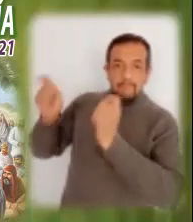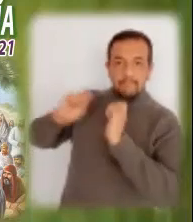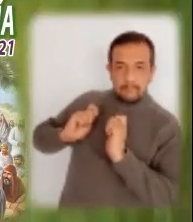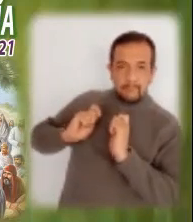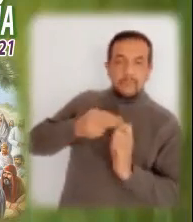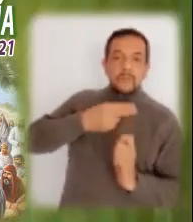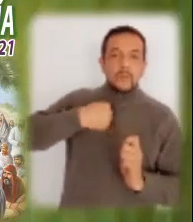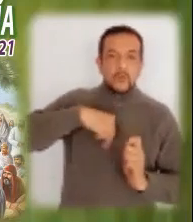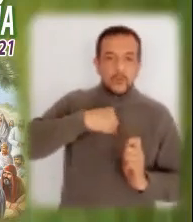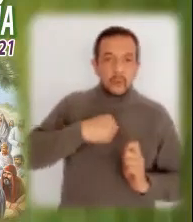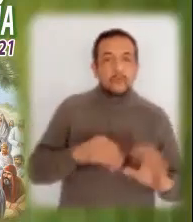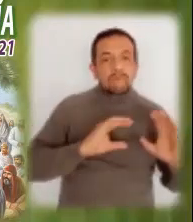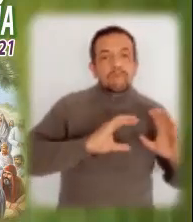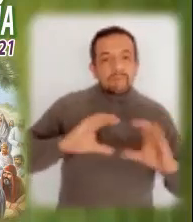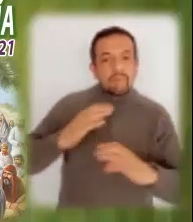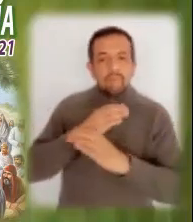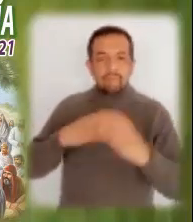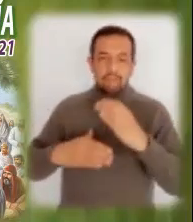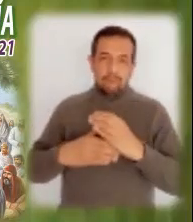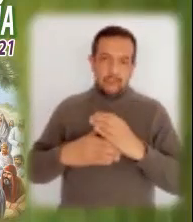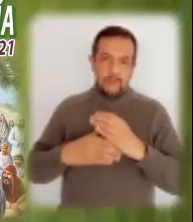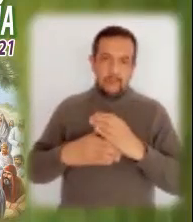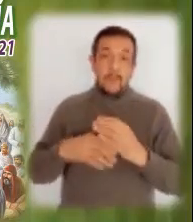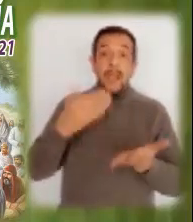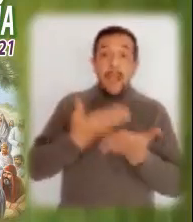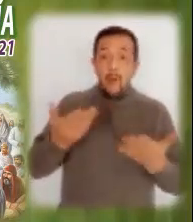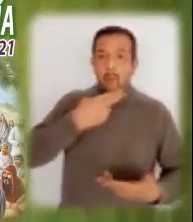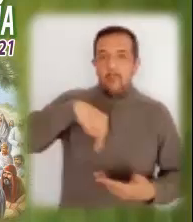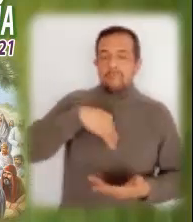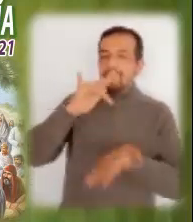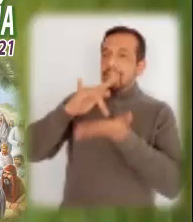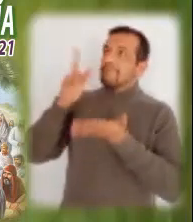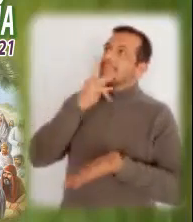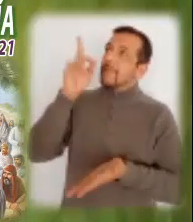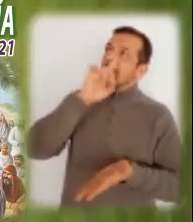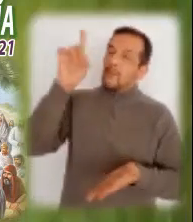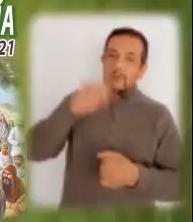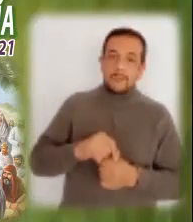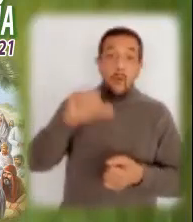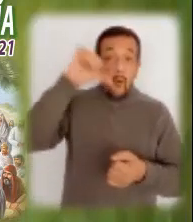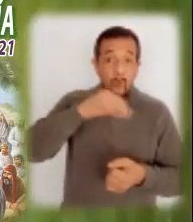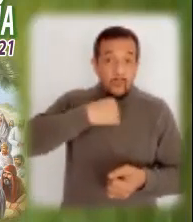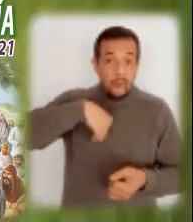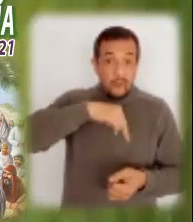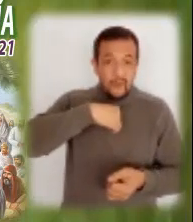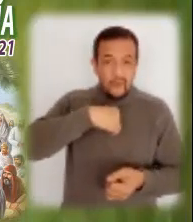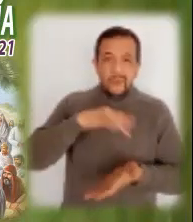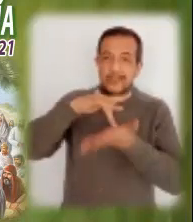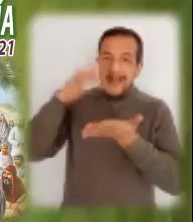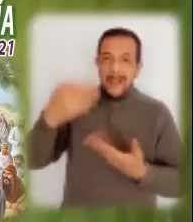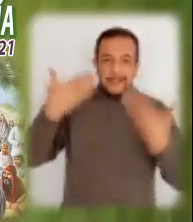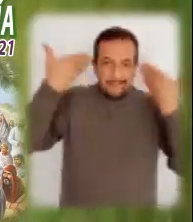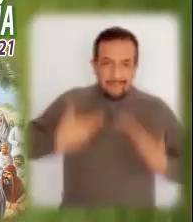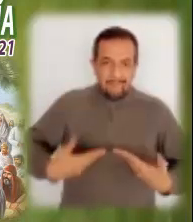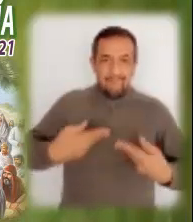Dios, nuestro Creador. Demos gracias hoy al Señor de la vida. Demos gracias